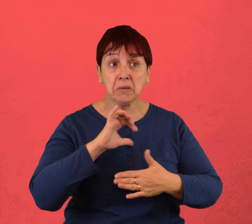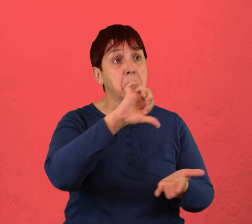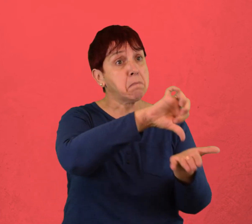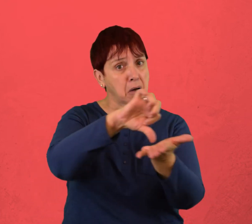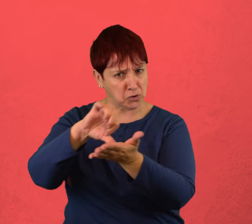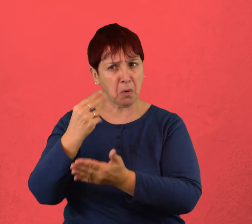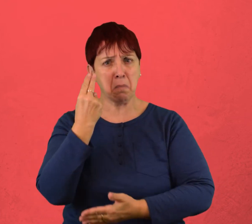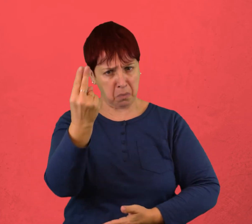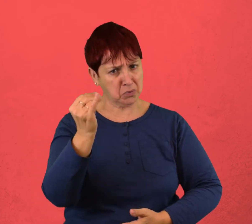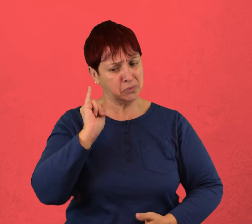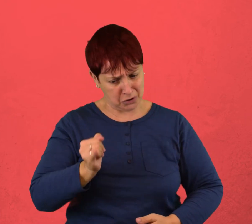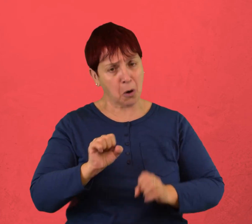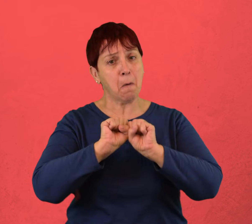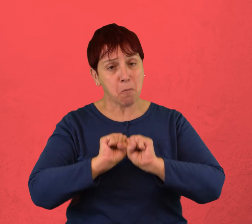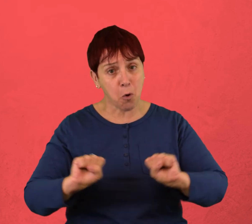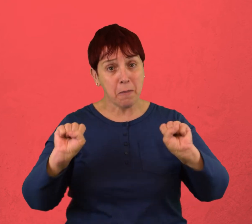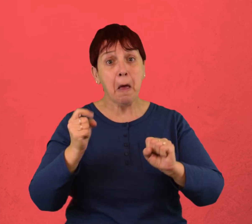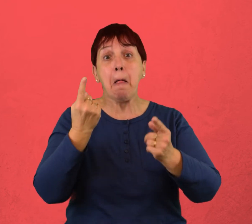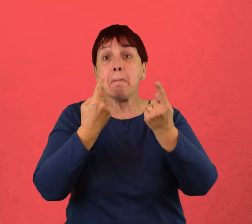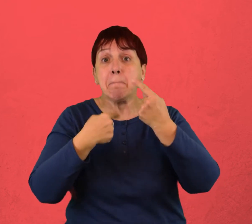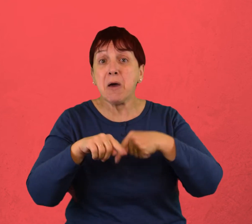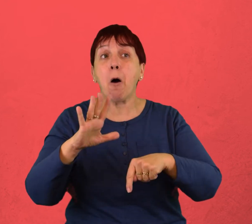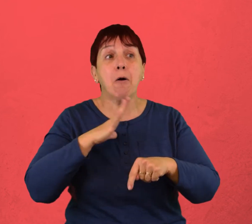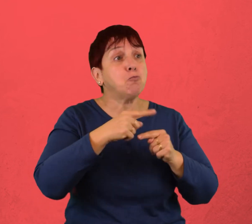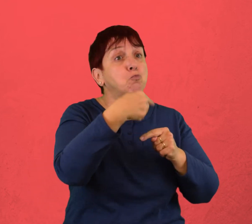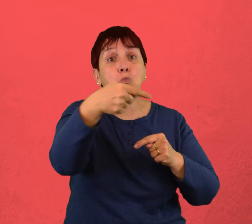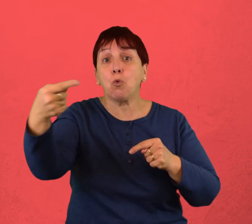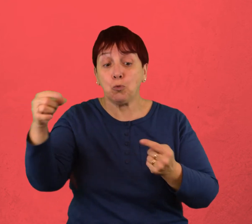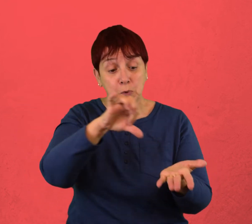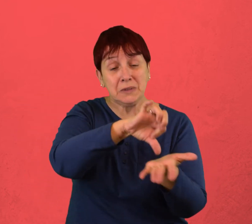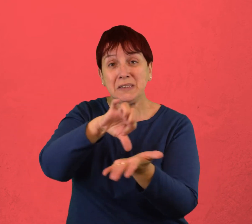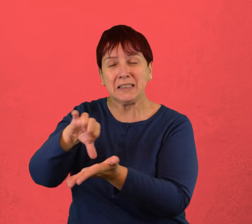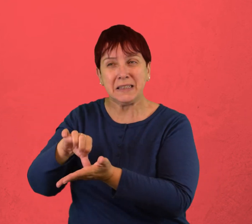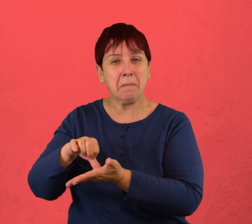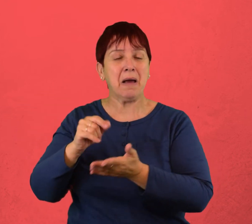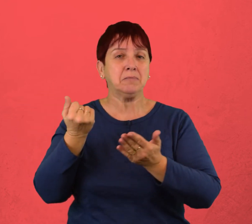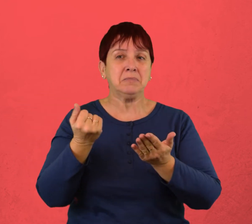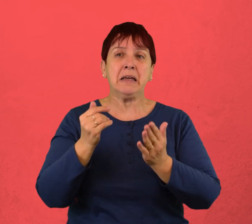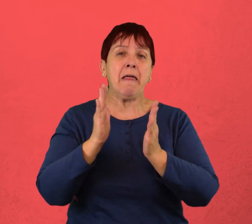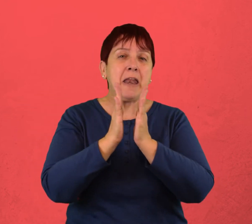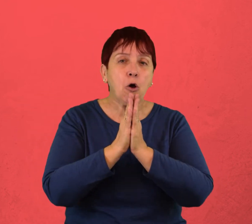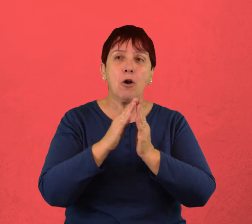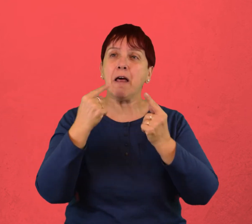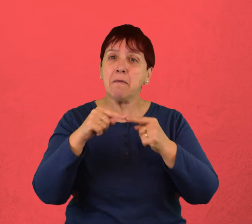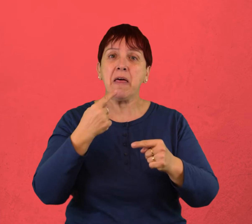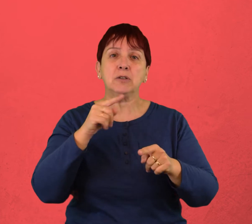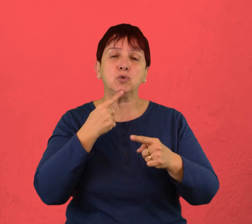países, sin embargo, para la diversidad de sistemas de creencias, es un asesinato,